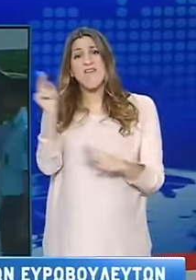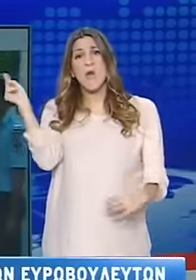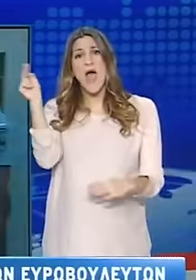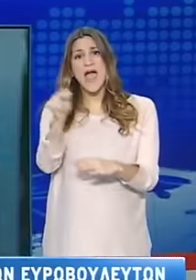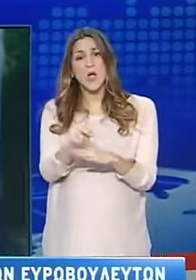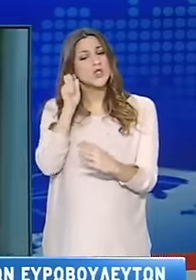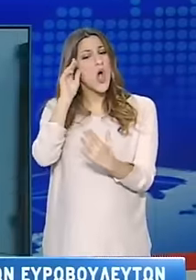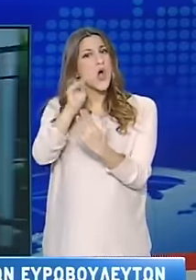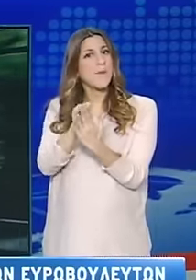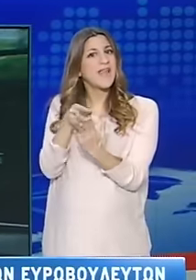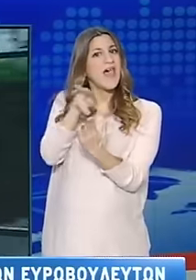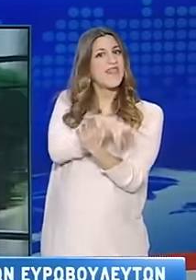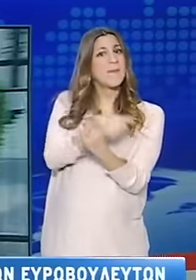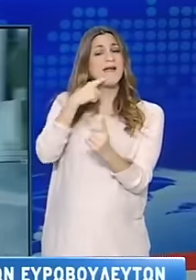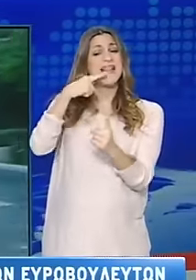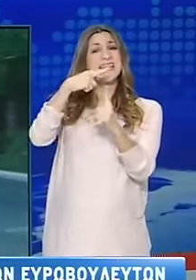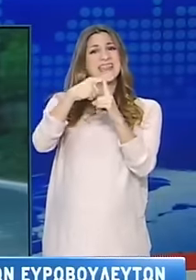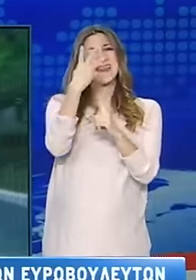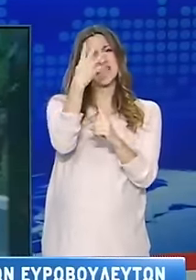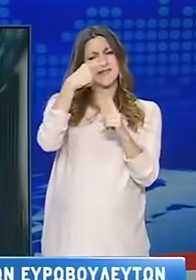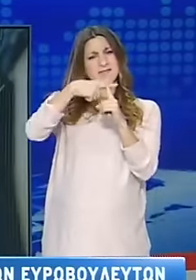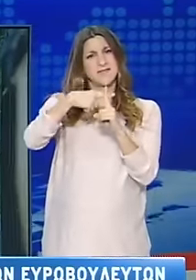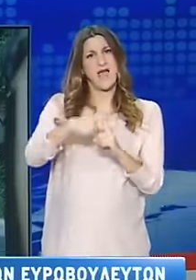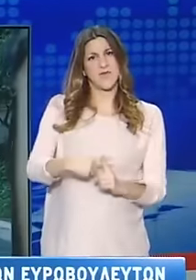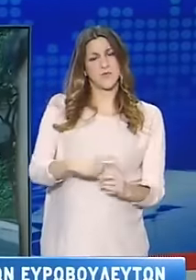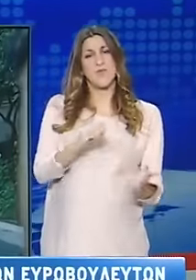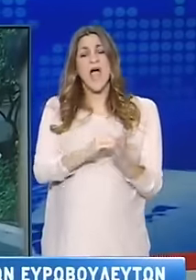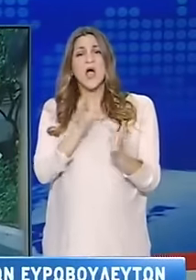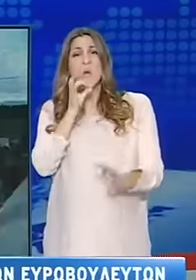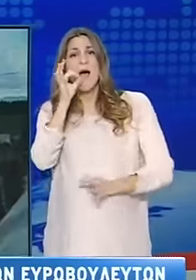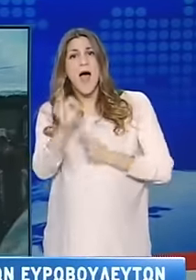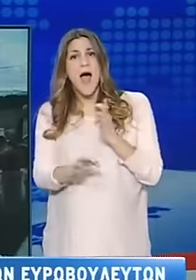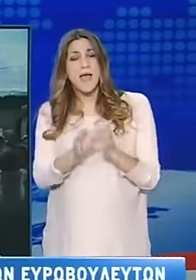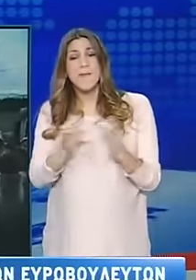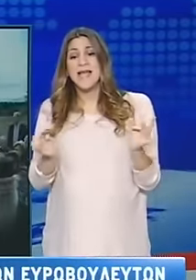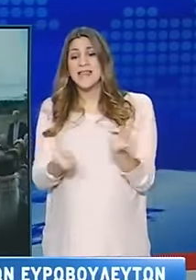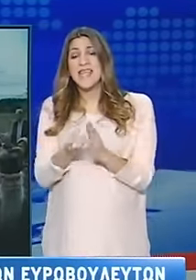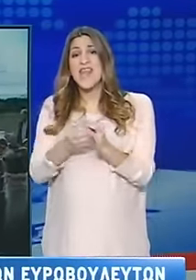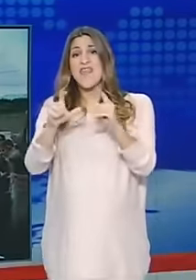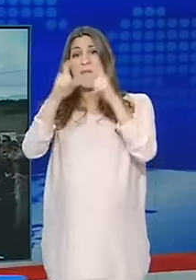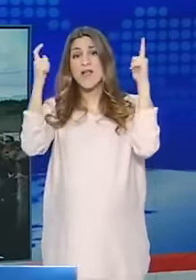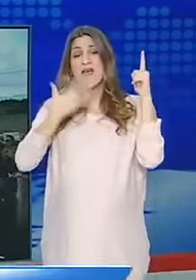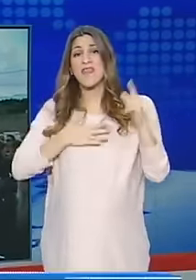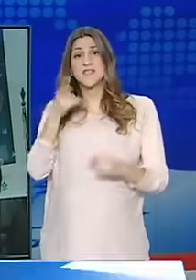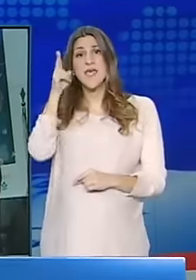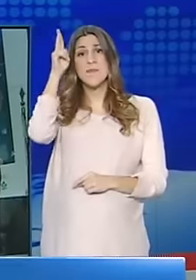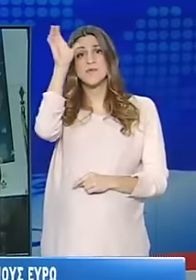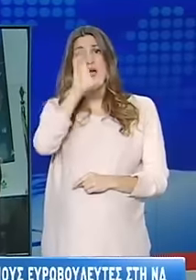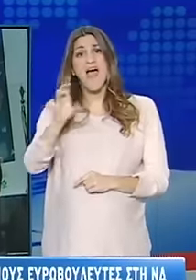εκλογική περιφέρεια. Παράλληλα, ο Υπουργός Εσωτερικών είπε ότι θα ισχύσει το ασυμβίβαστο ιδιότητας βουλευτή και υποψηφίου ευρωβουλευτής στη